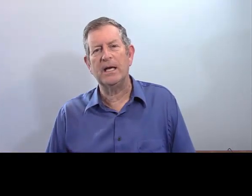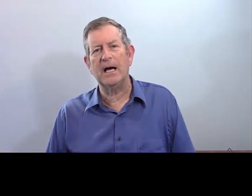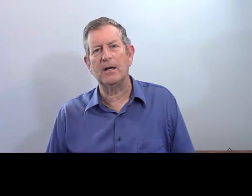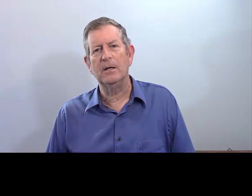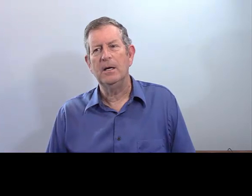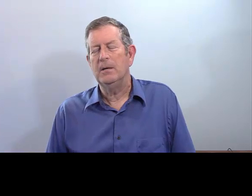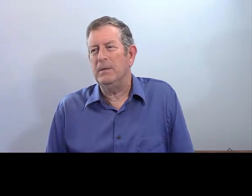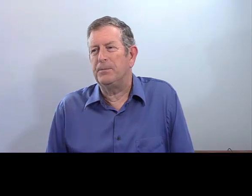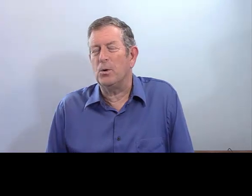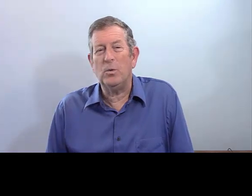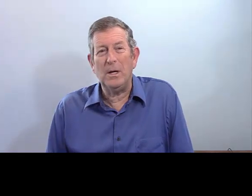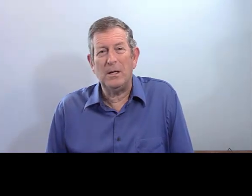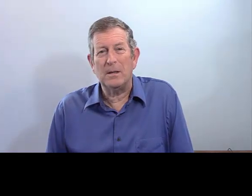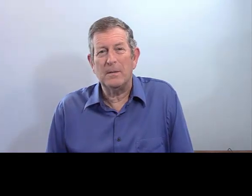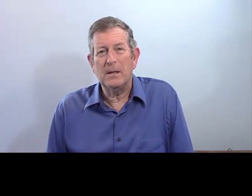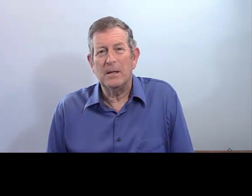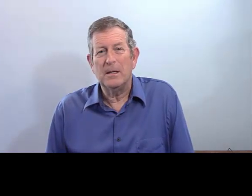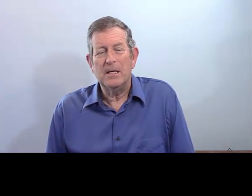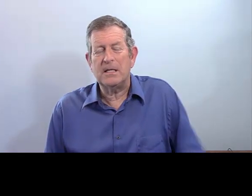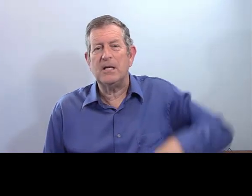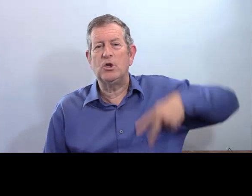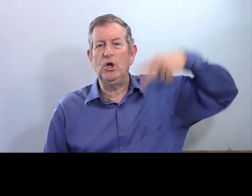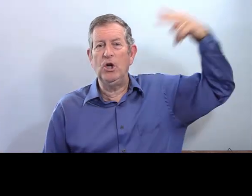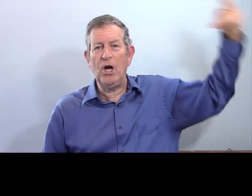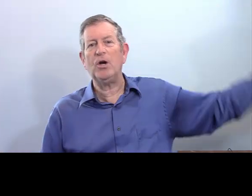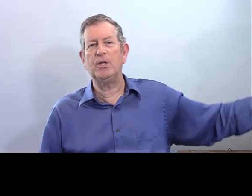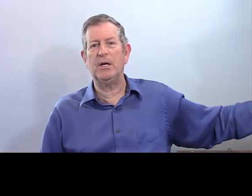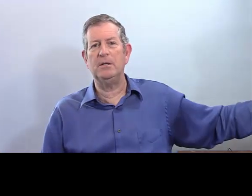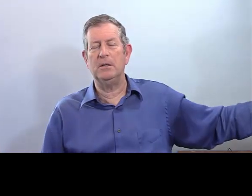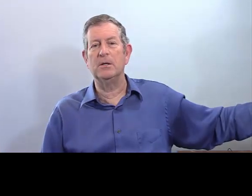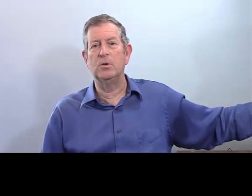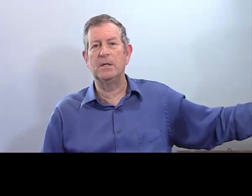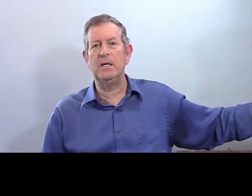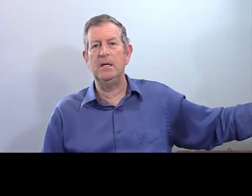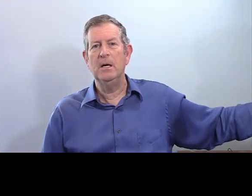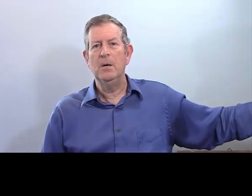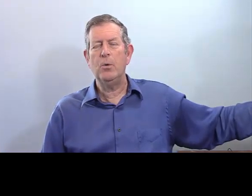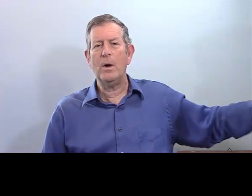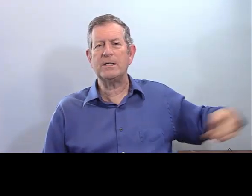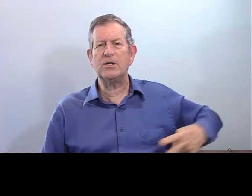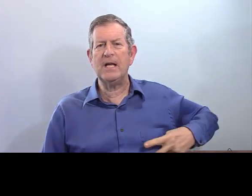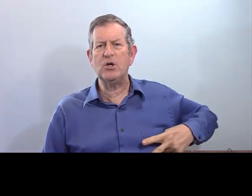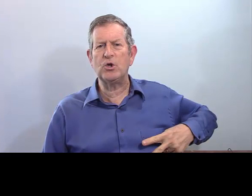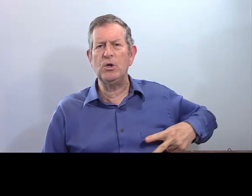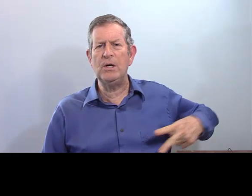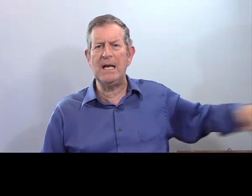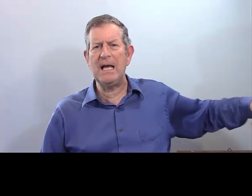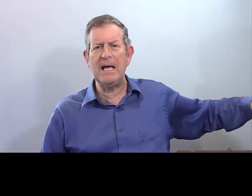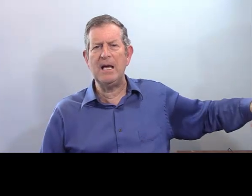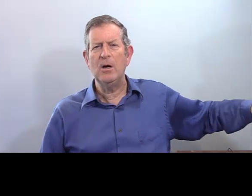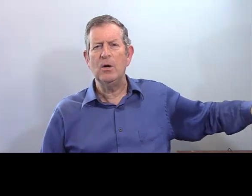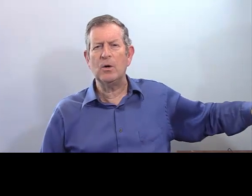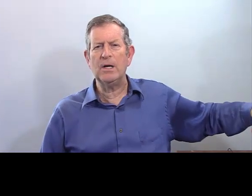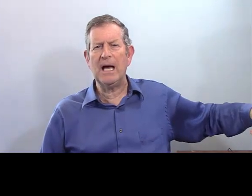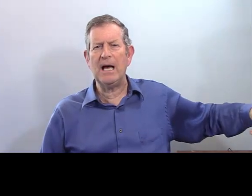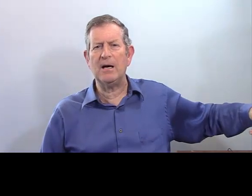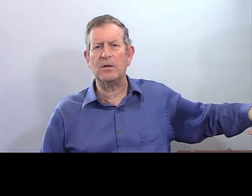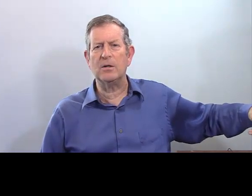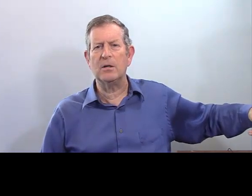regarde. Mais pourquoi ? C'était je leur donne un cookie. Pourquoi est que c'est je les